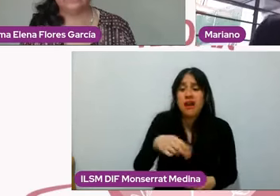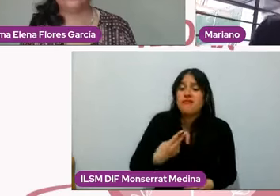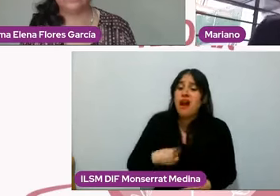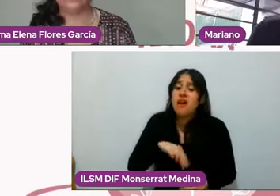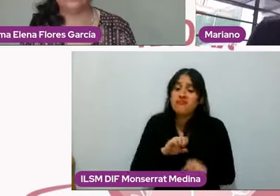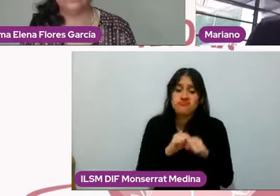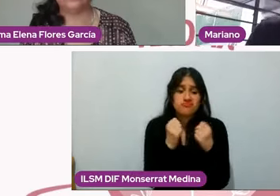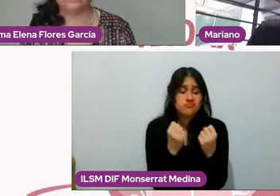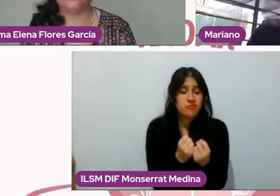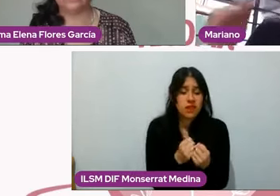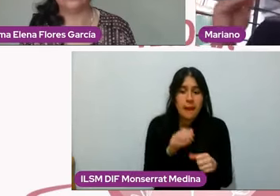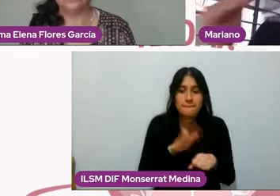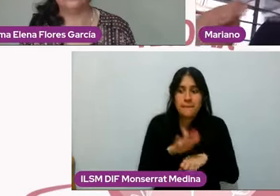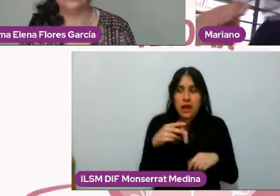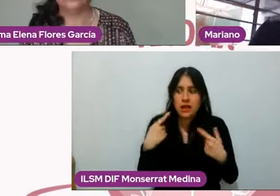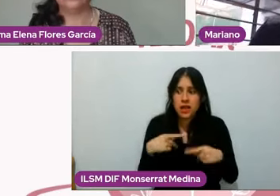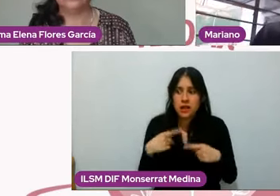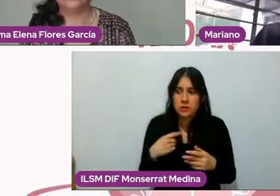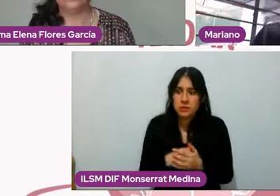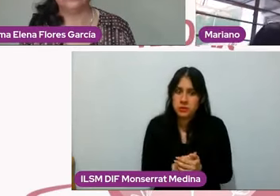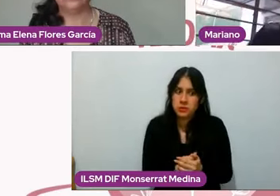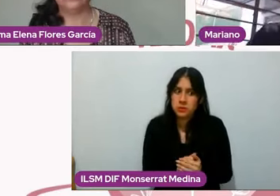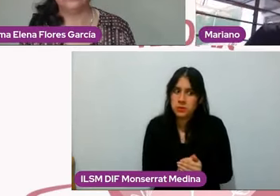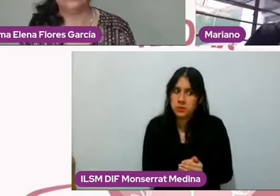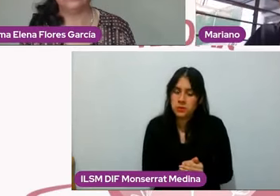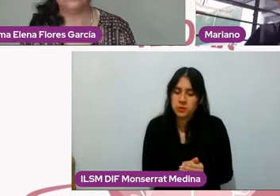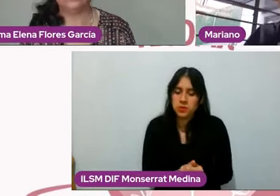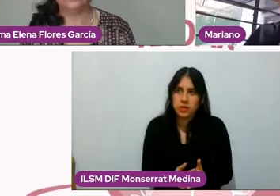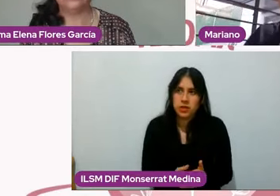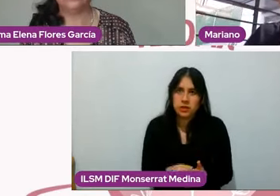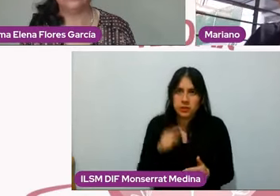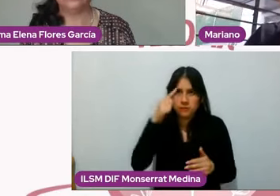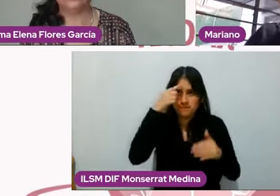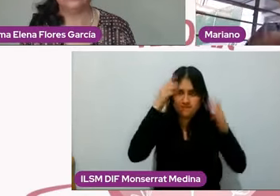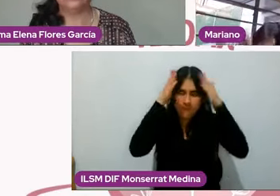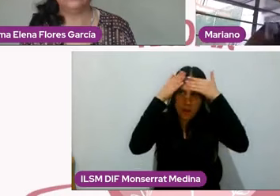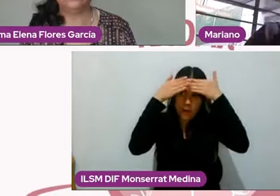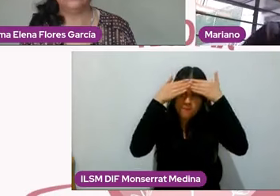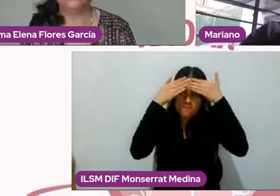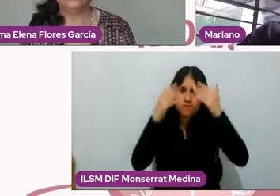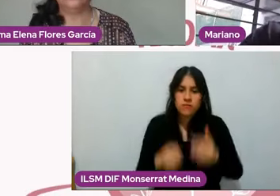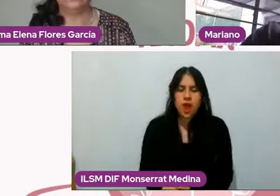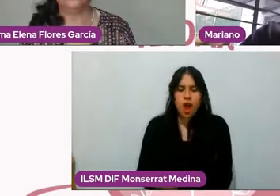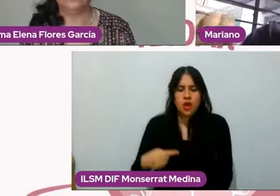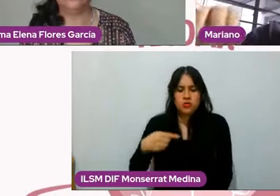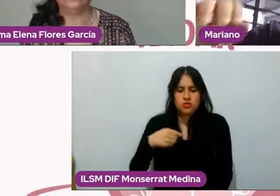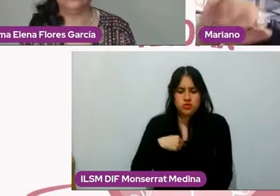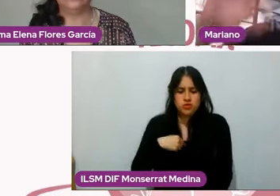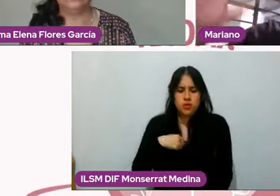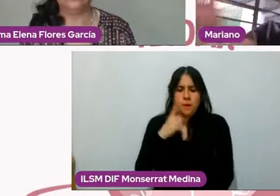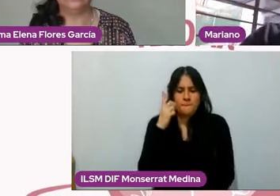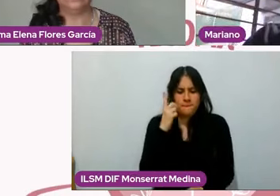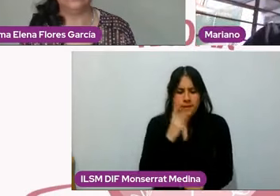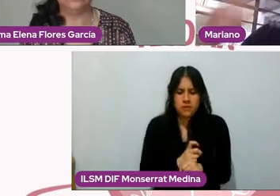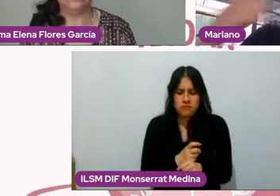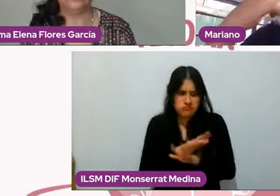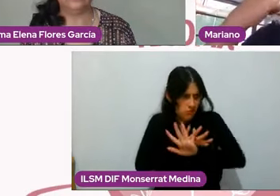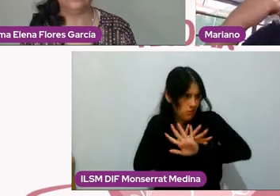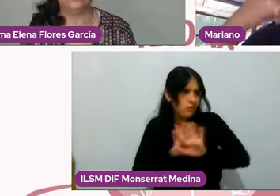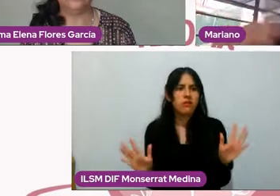todo en los más conservadores, ese tipo de ideas como de, ver, yo voy primero y ya,